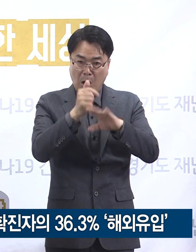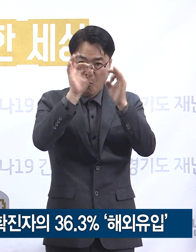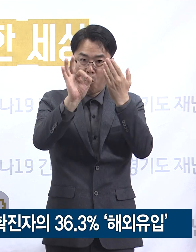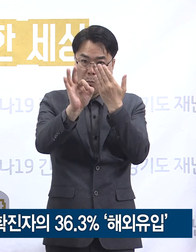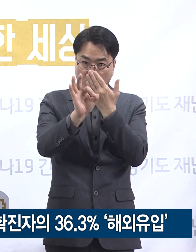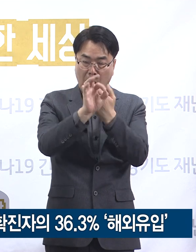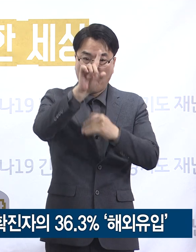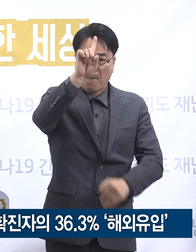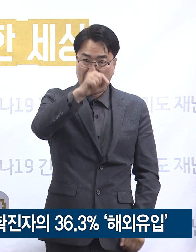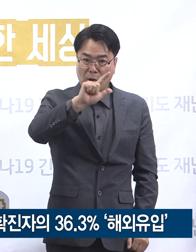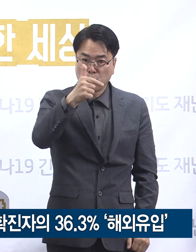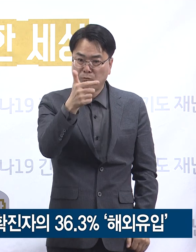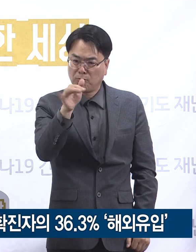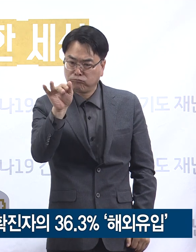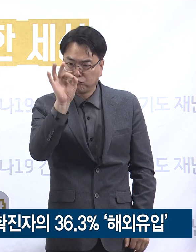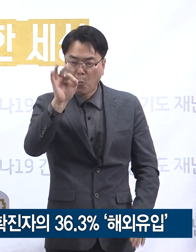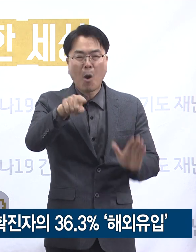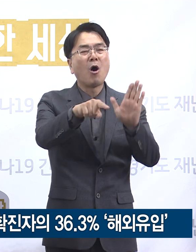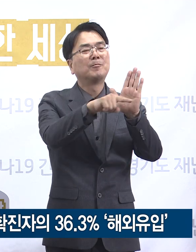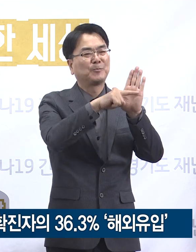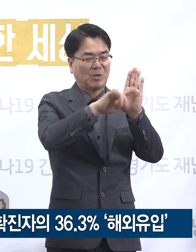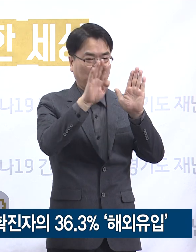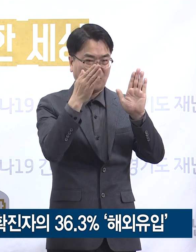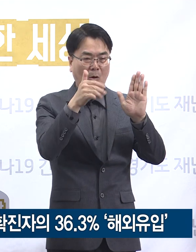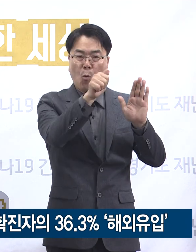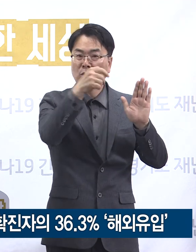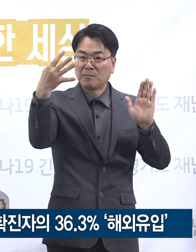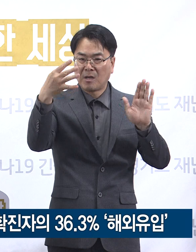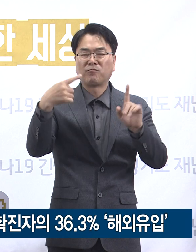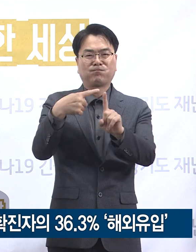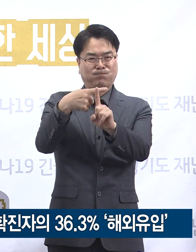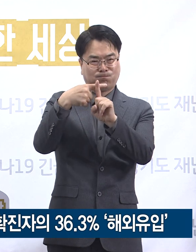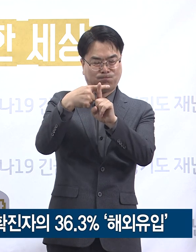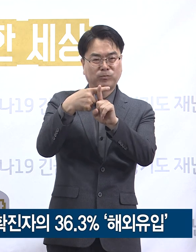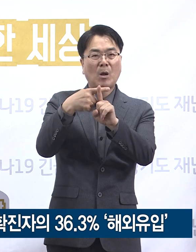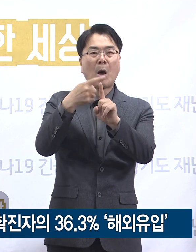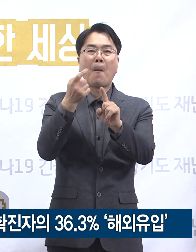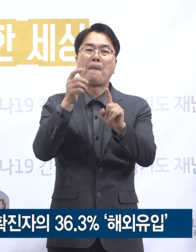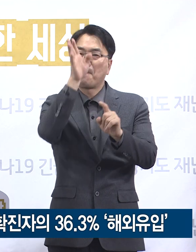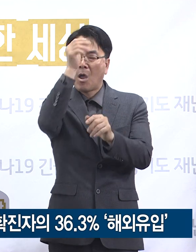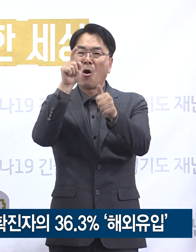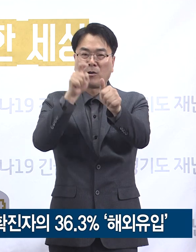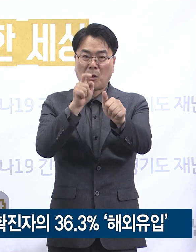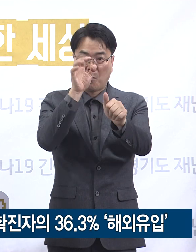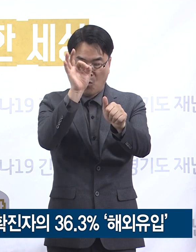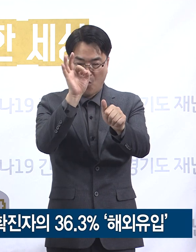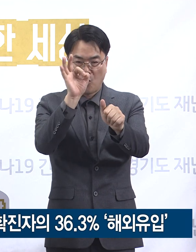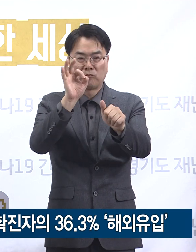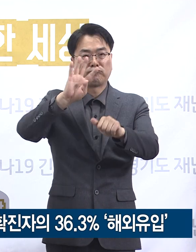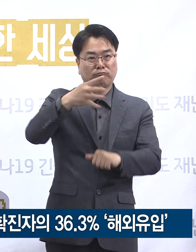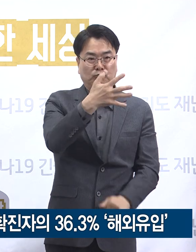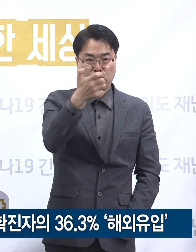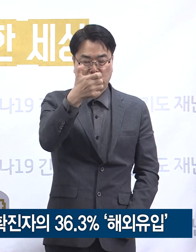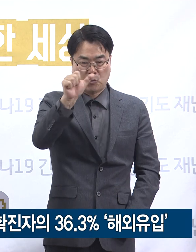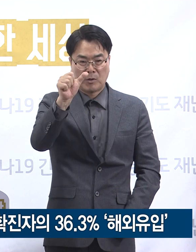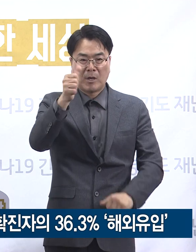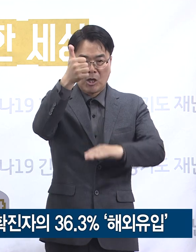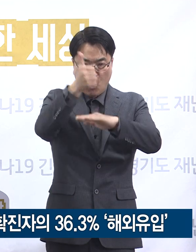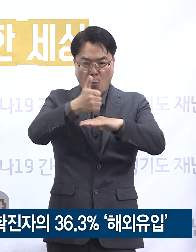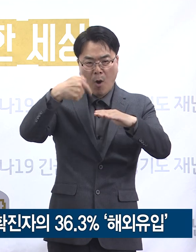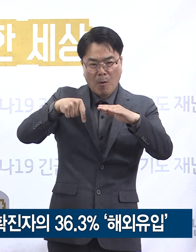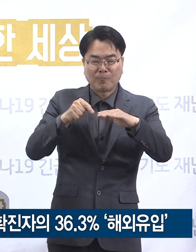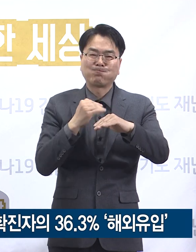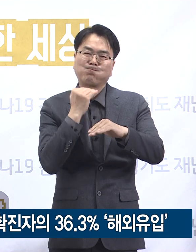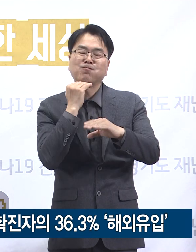,699명이 음성 판정을, 54명이 양성 판정을 받았고 465명은 결과를 기다리는